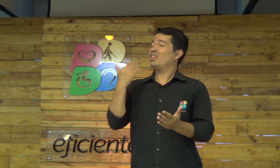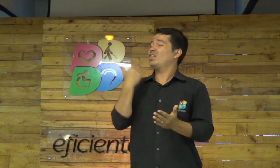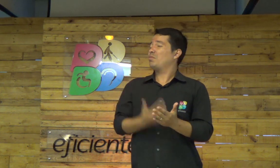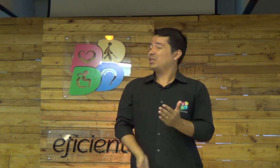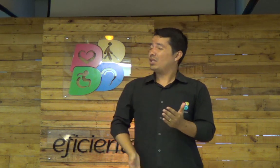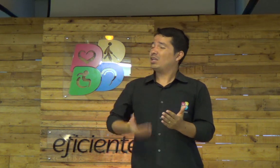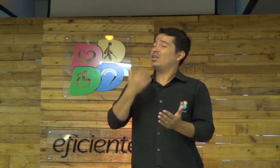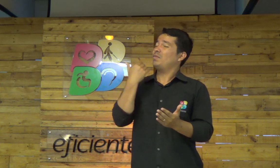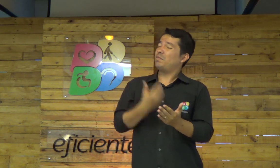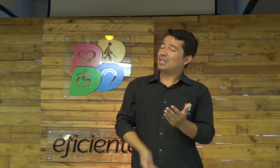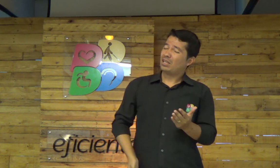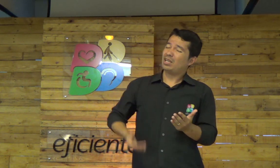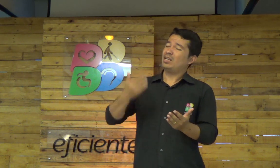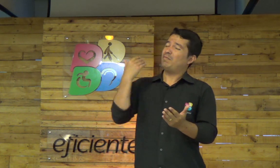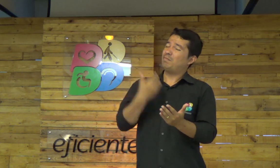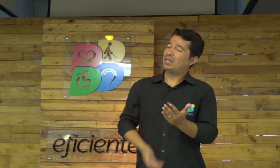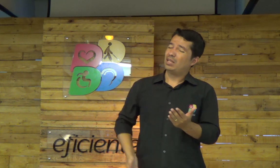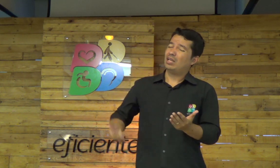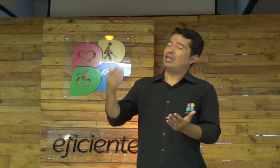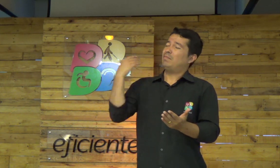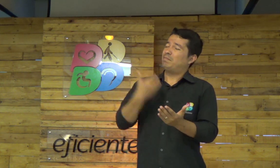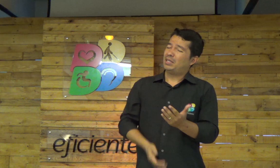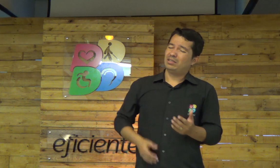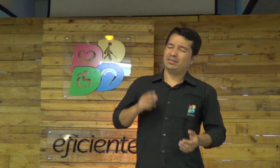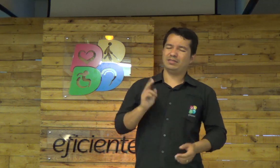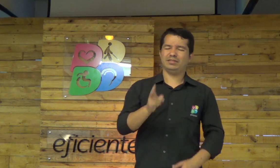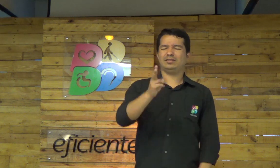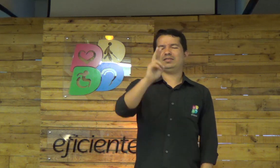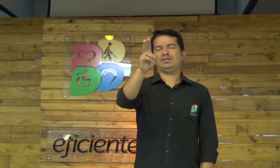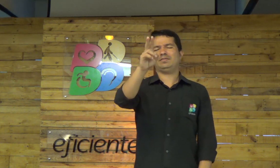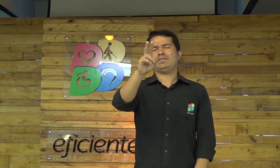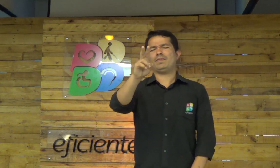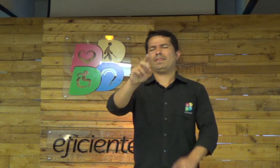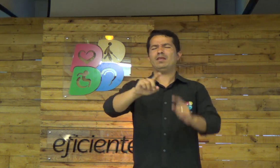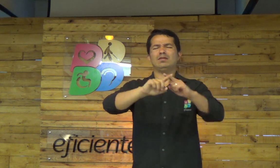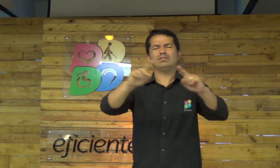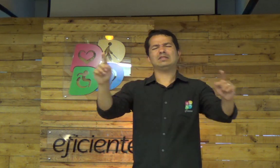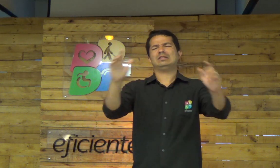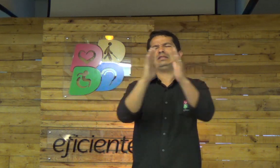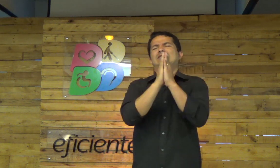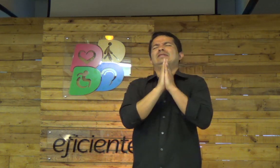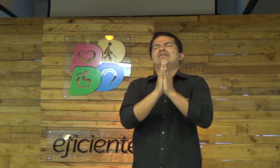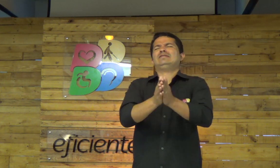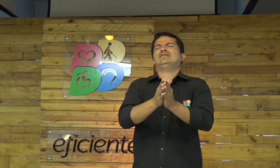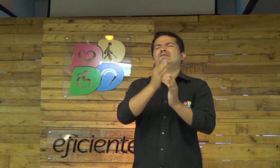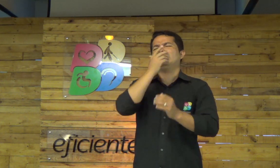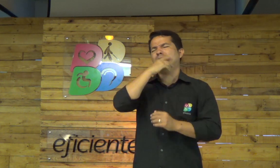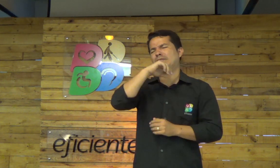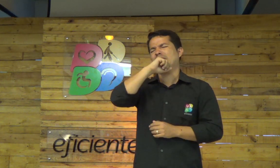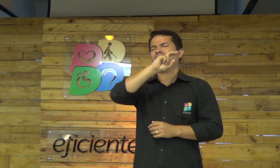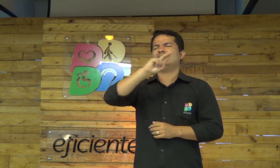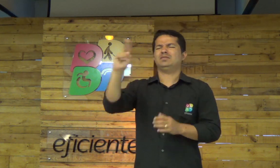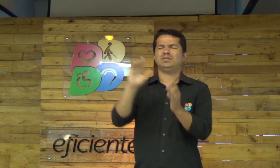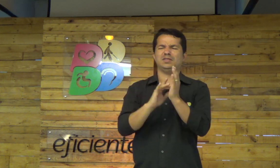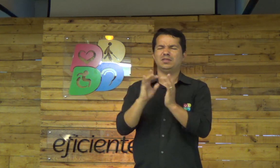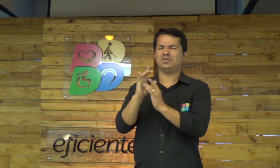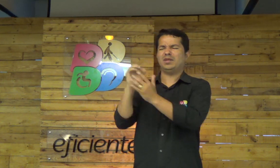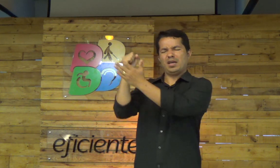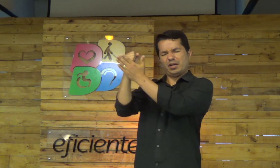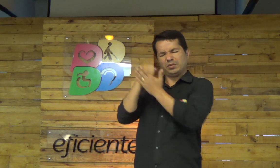sabemos se não houvesse Jesus nas nossas vidas, nós não teríamos esperança. Então, por favor, Pai, em nome